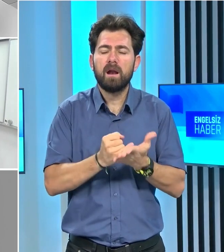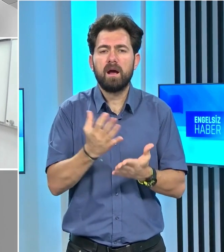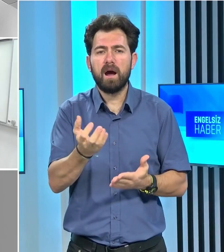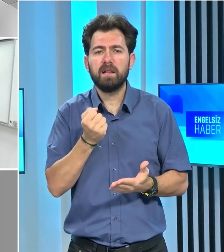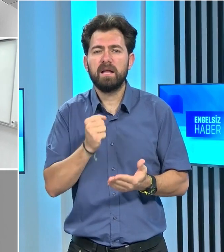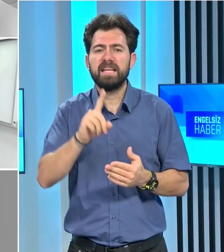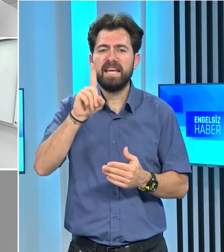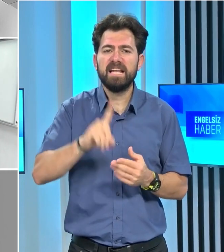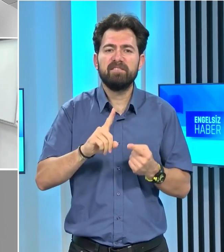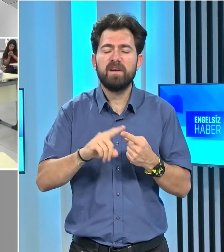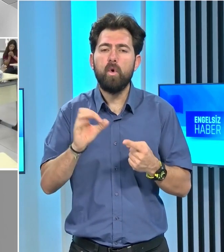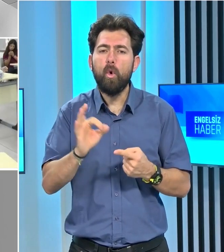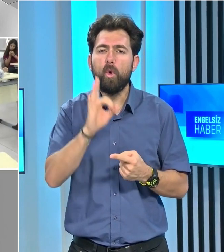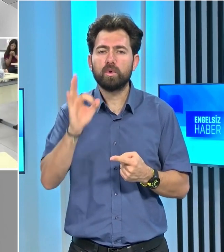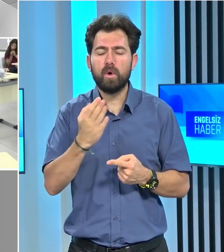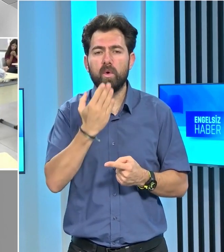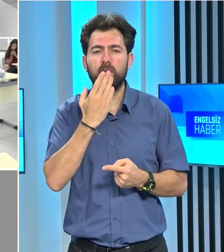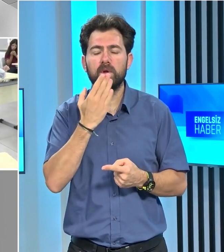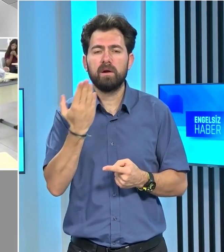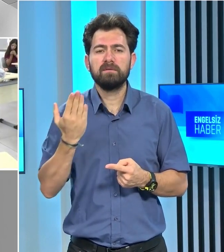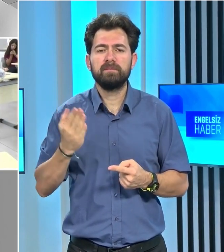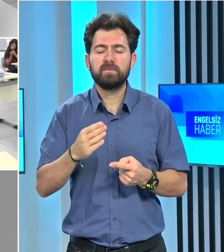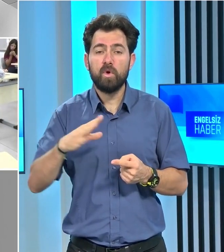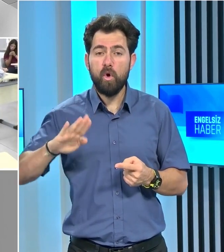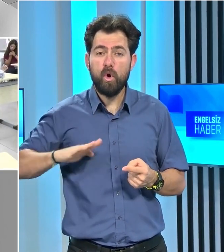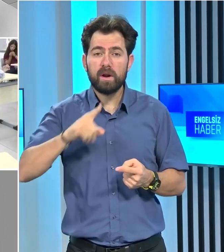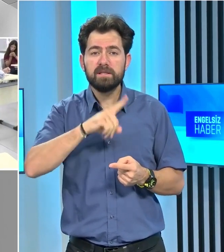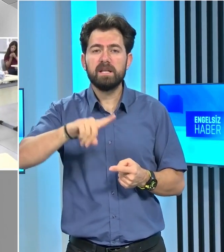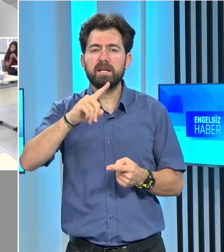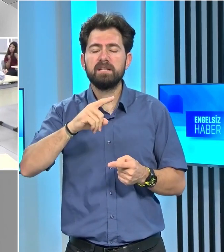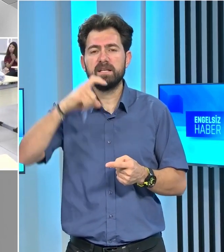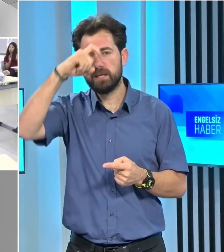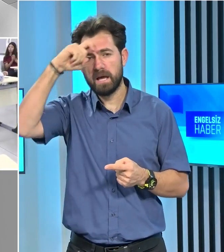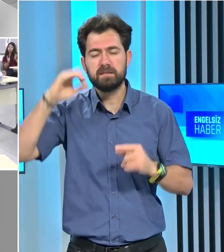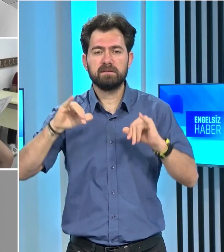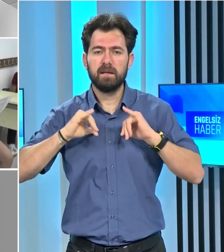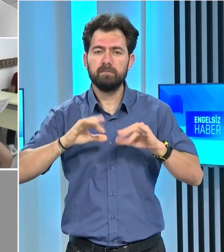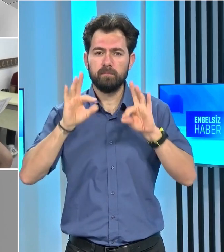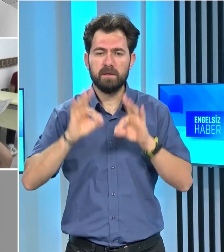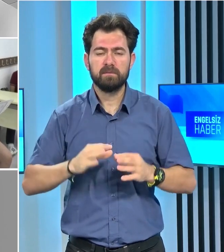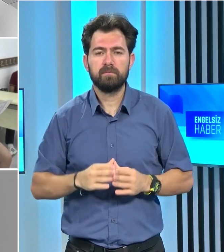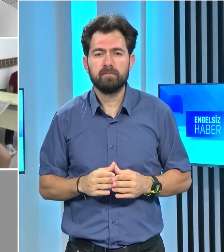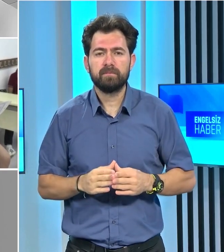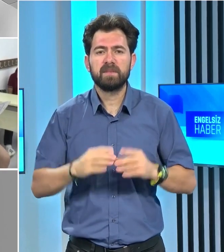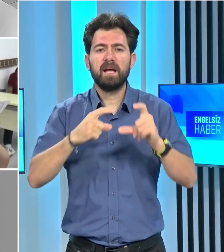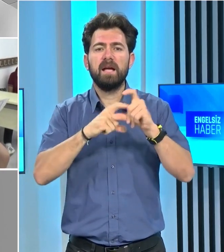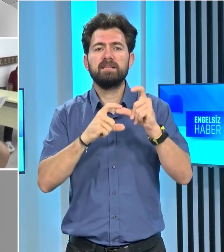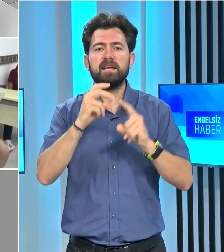Karnelerini alan ilk ve orta dereceli okullarda öğrencilerin yaz tatili başladı.